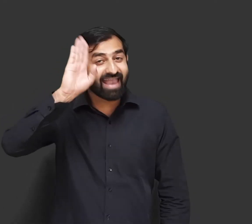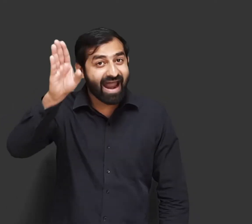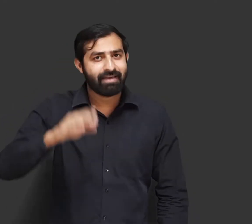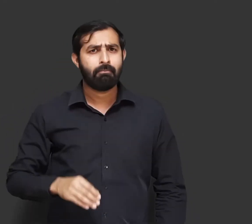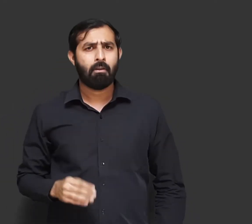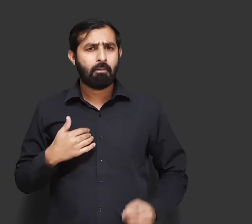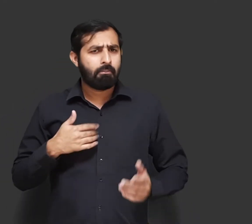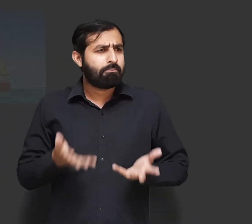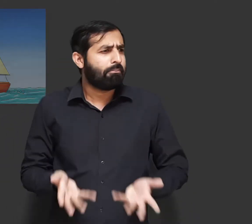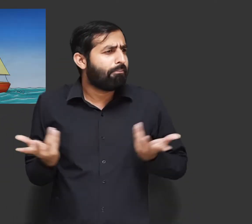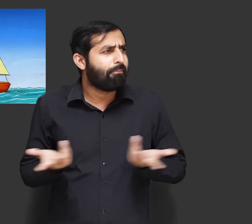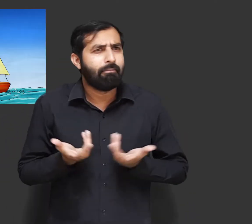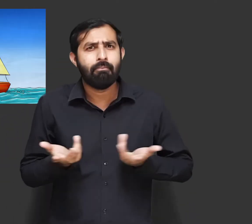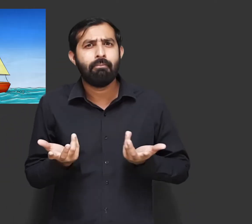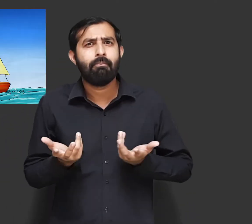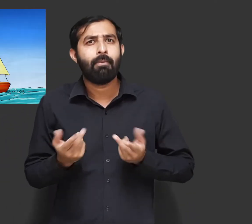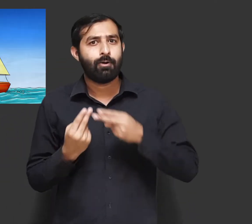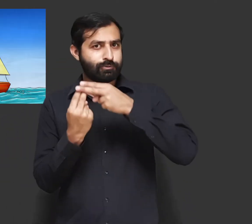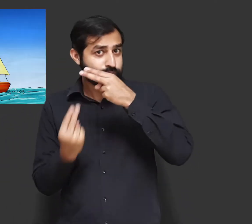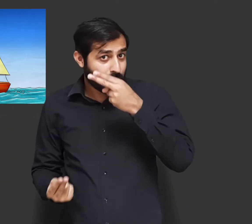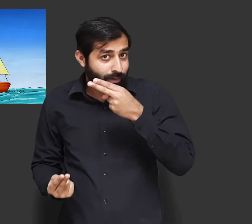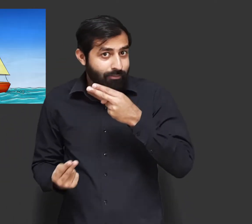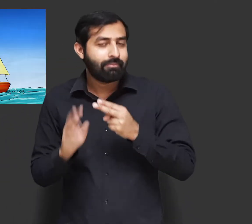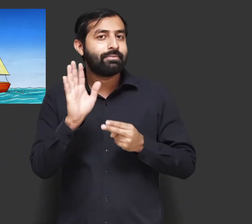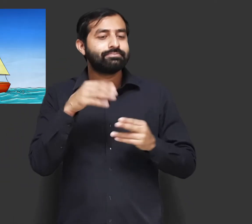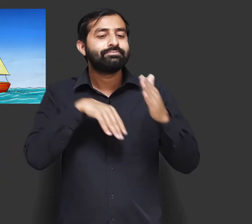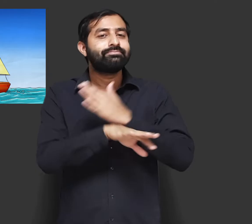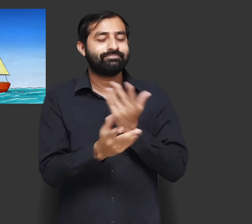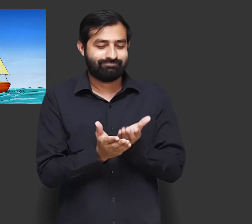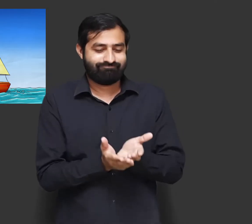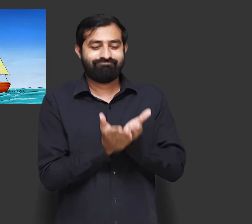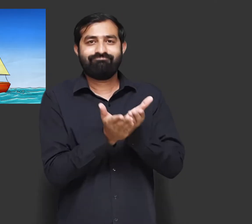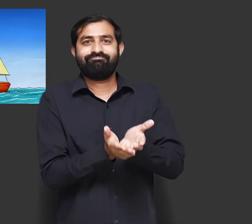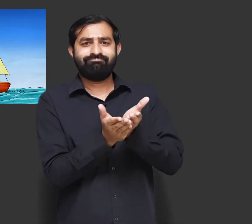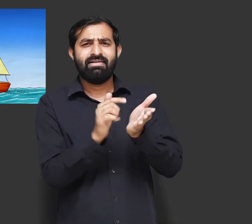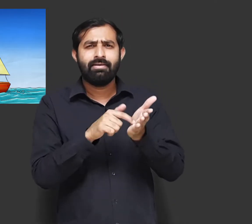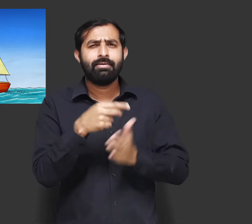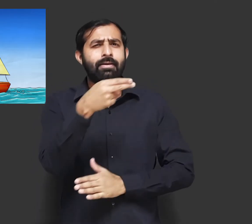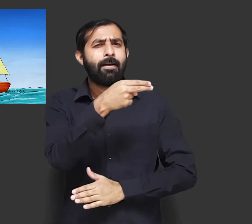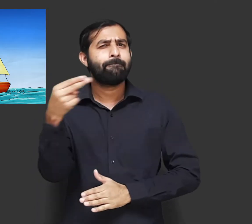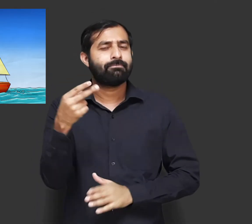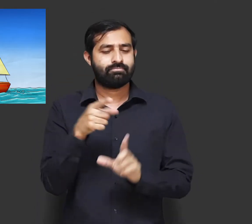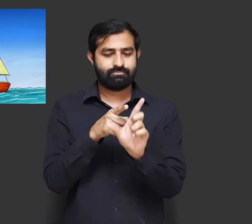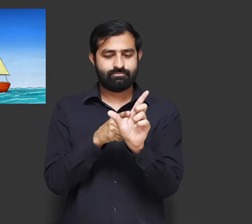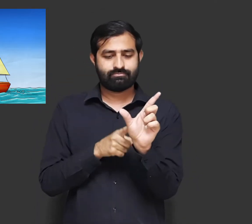हेलो एवरिवान, आज हम क्या जानेंगे, एक कहानी, ज्या कहानी है,